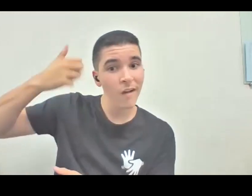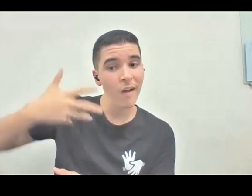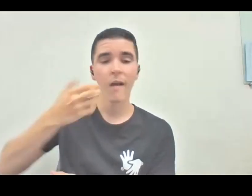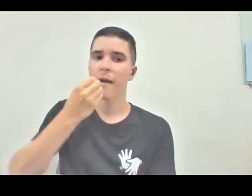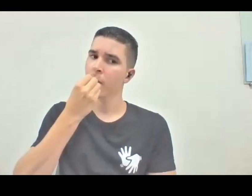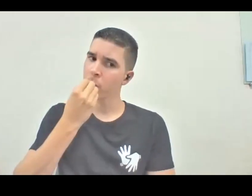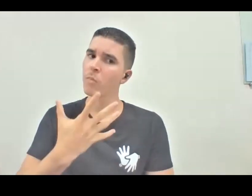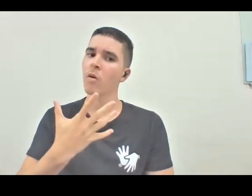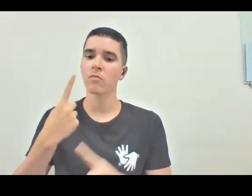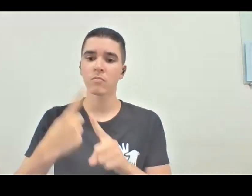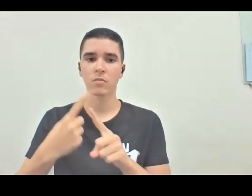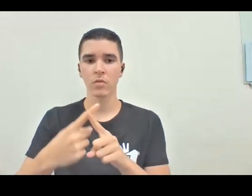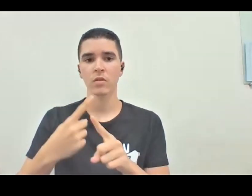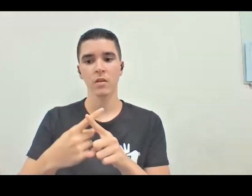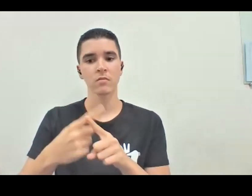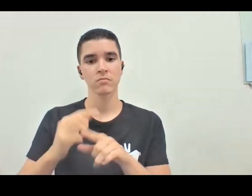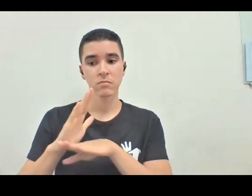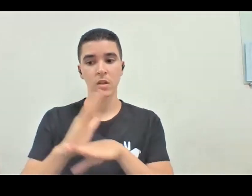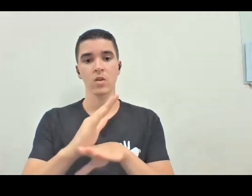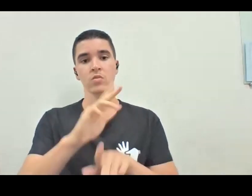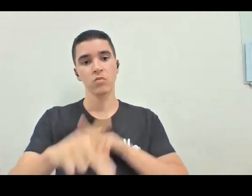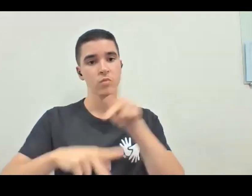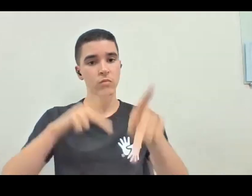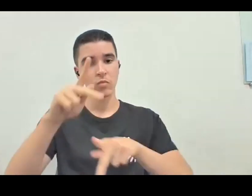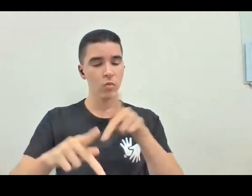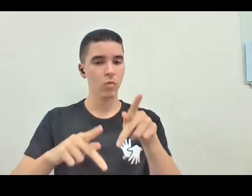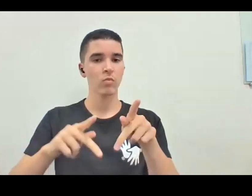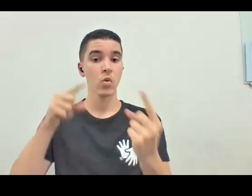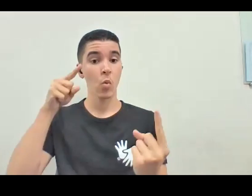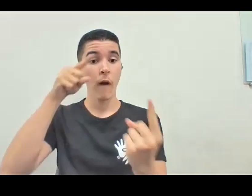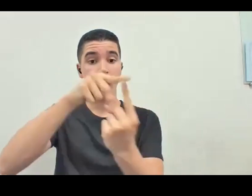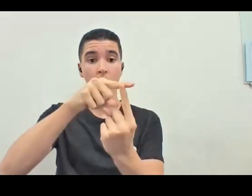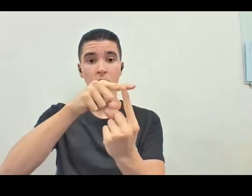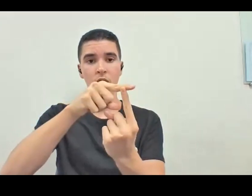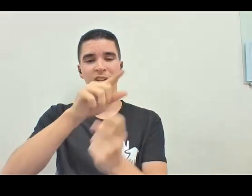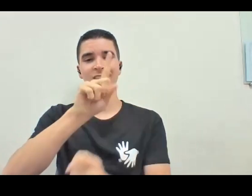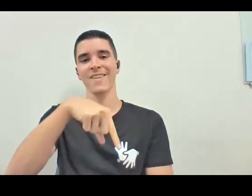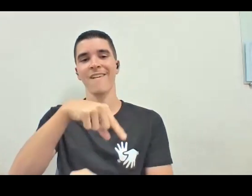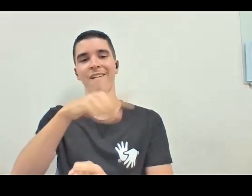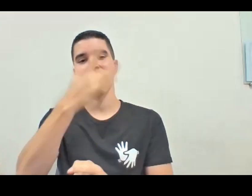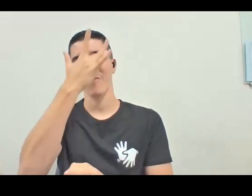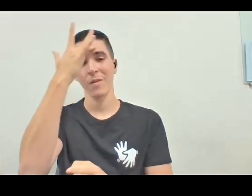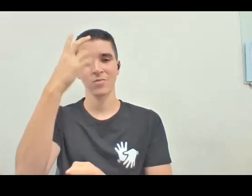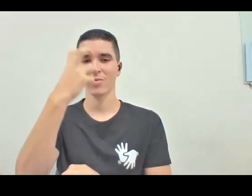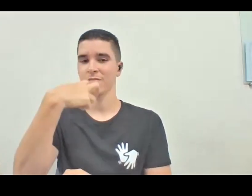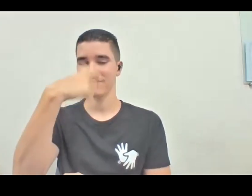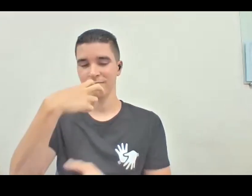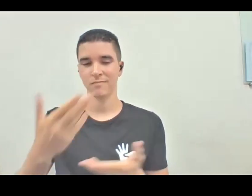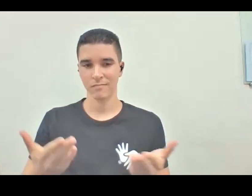vai ter também, não só de atingir o nosso próprio público, alvo ali, mas que isso deixe de ser estigmatizado, né?